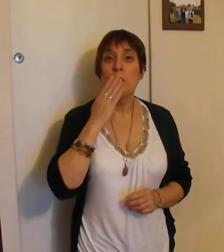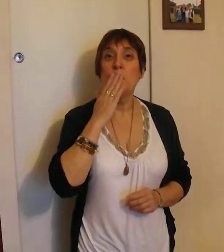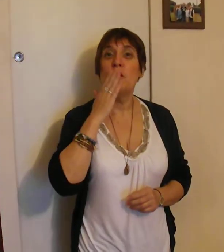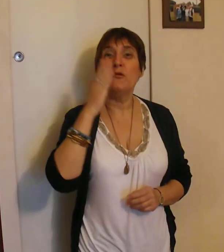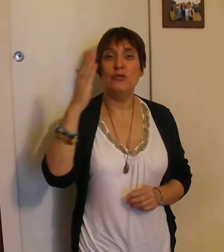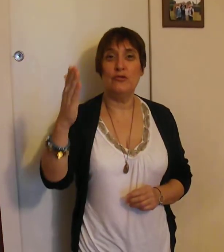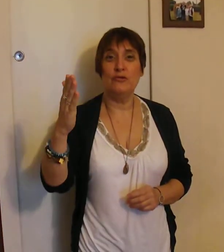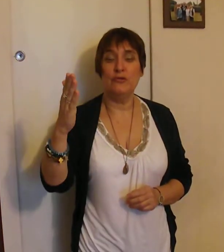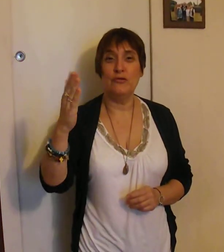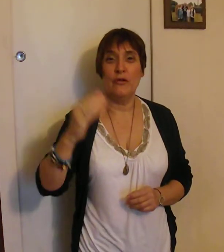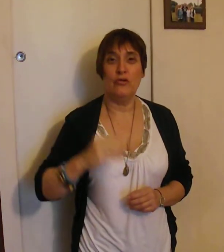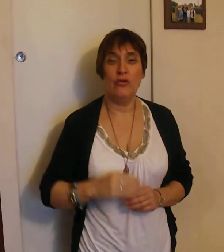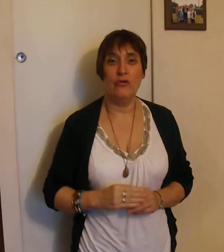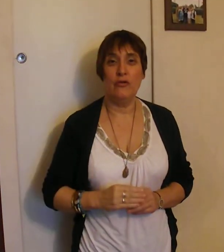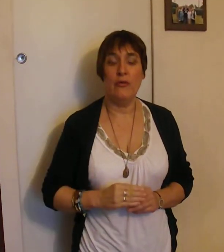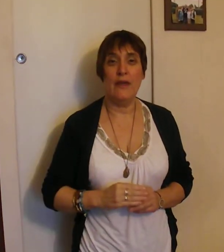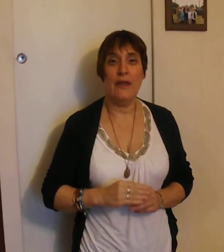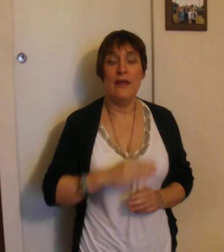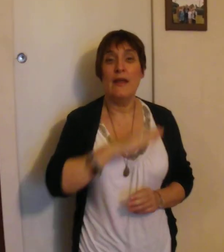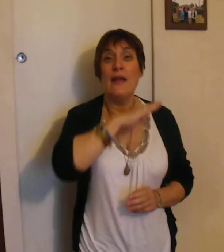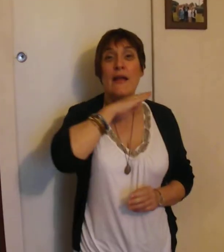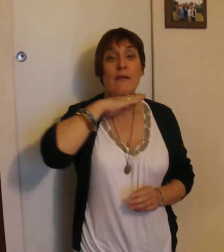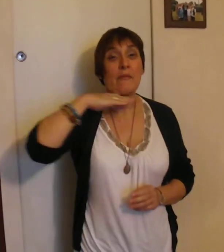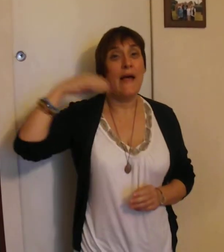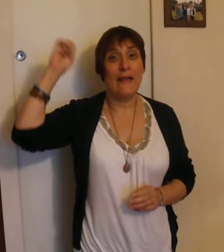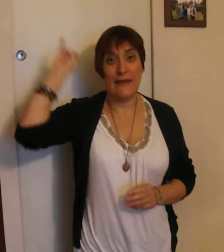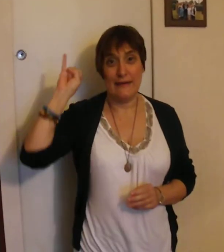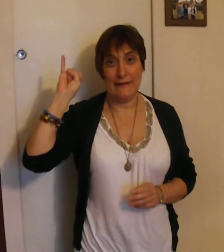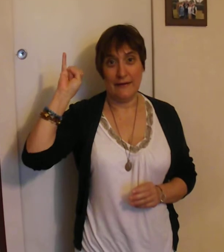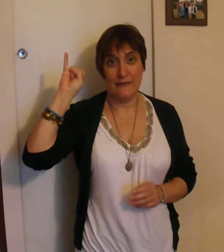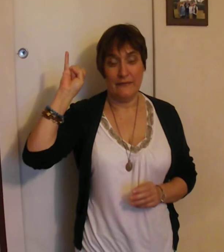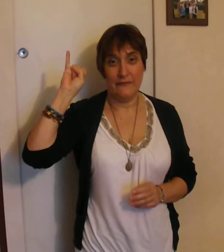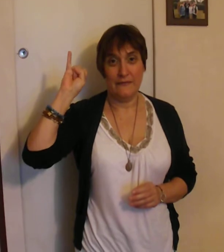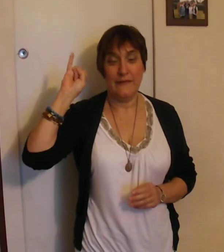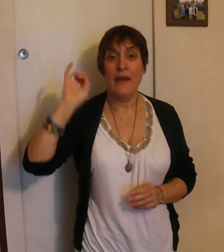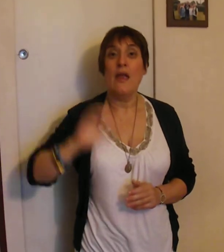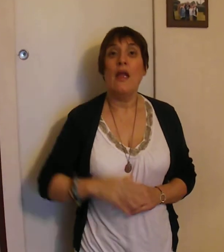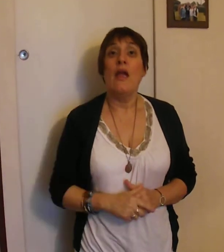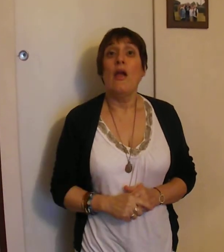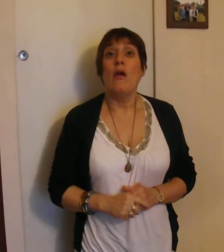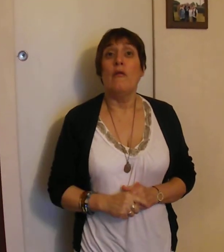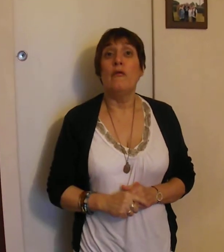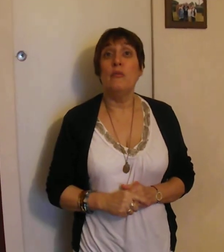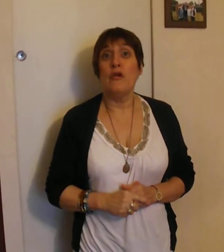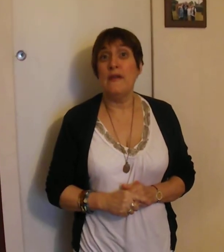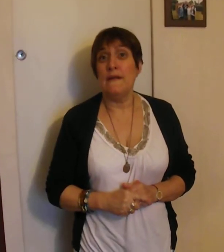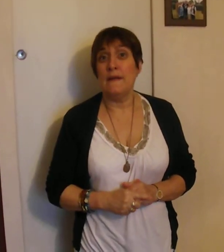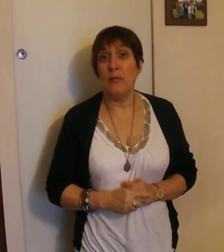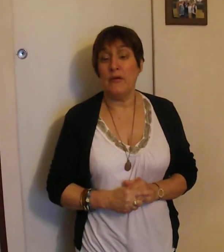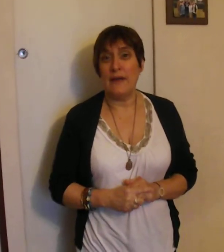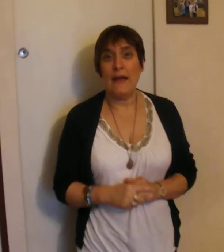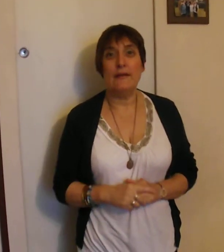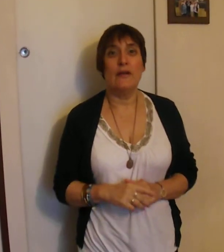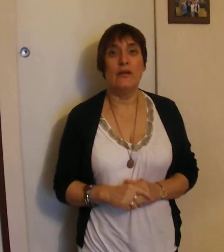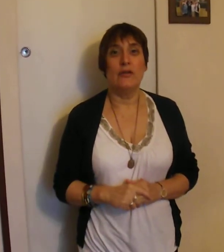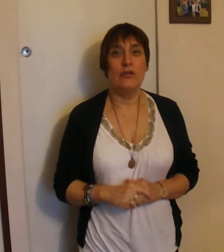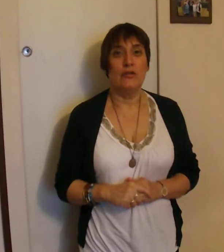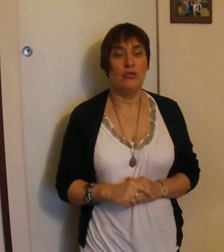Bonjour, je suis Maryse. Vous me connaissez peut-être, je